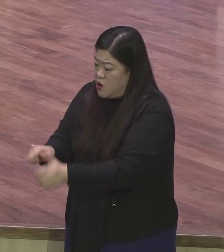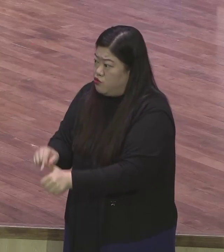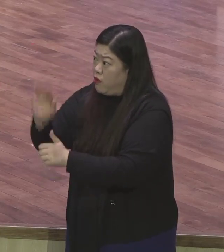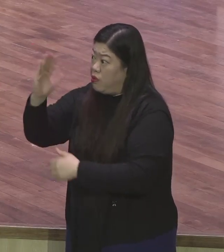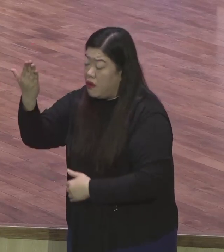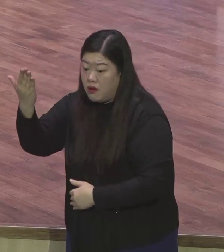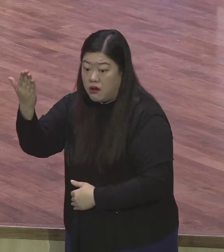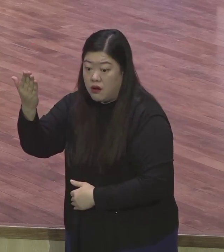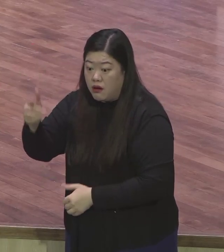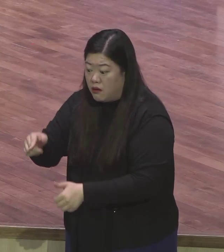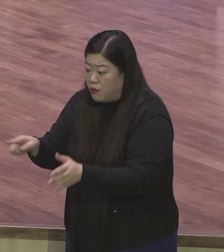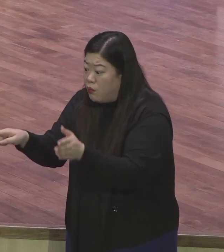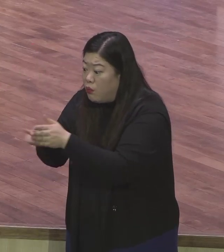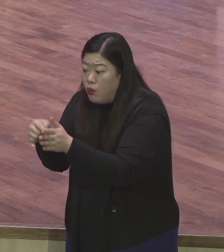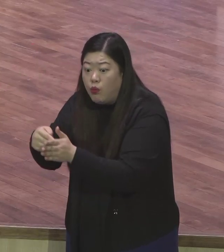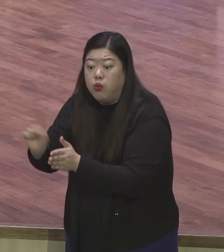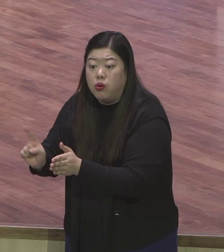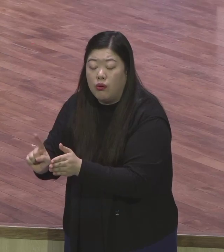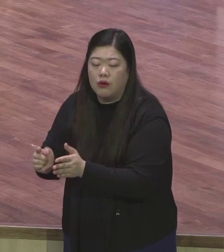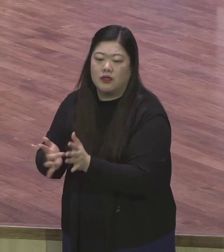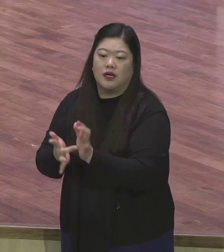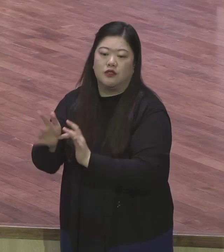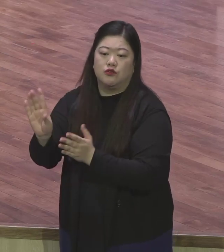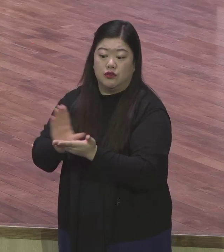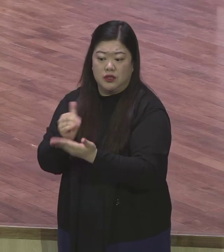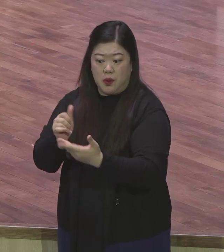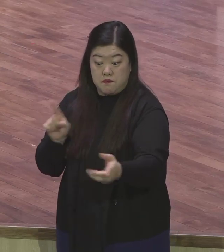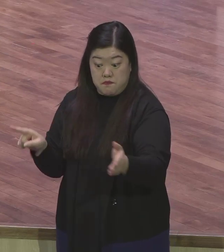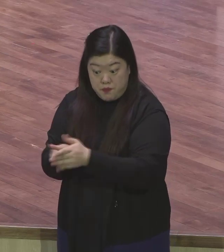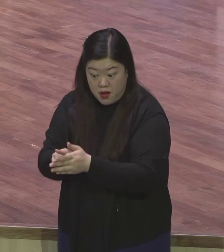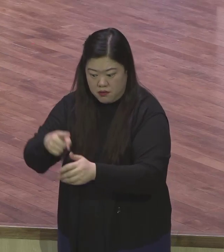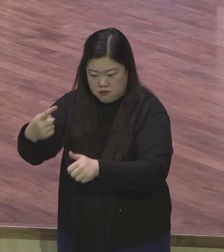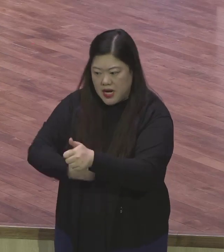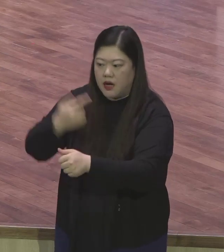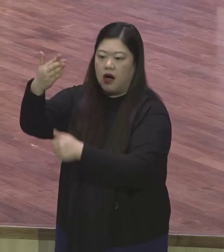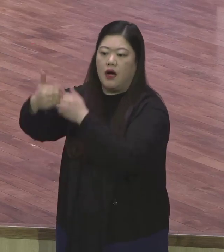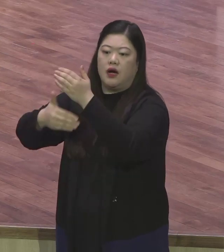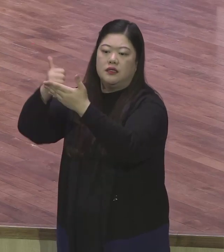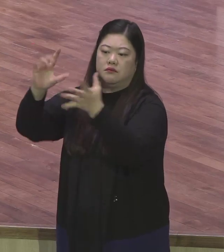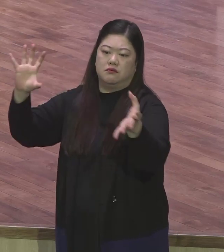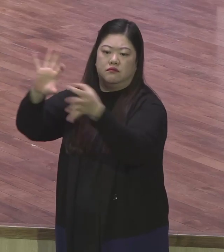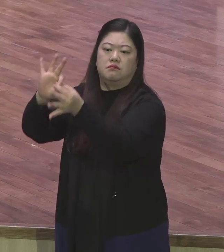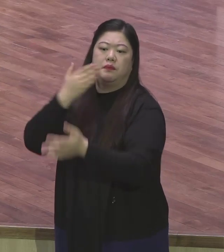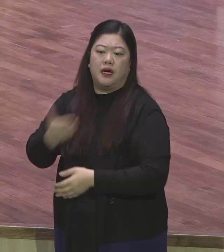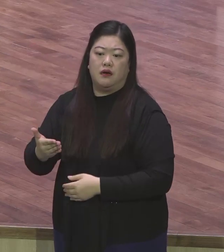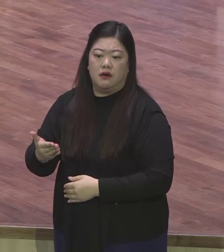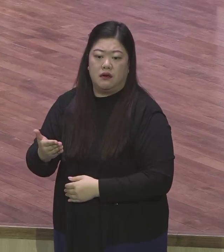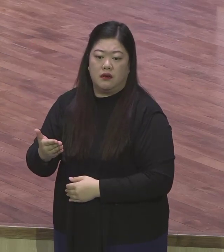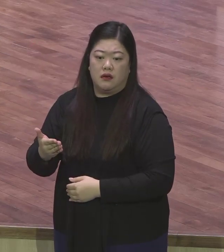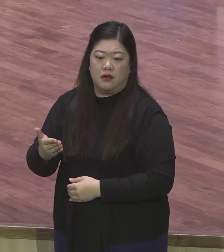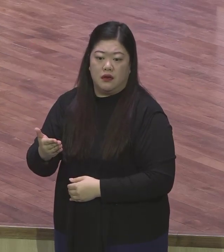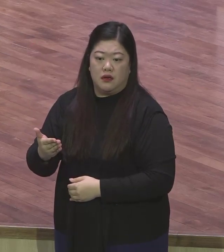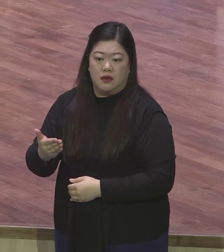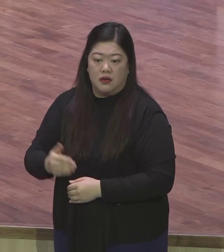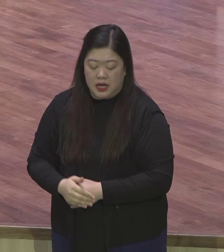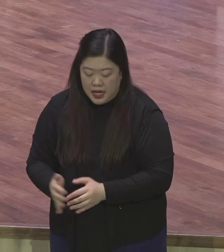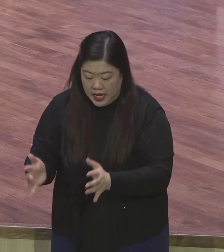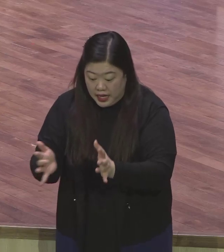예수 통해서 받아요. 예수 그리소가 중보자요. 예수 그리소가 보호사 성령